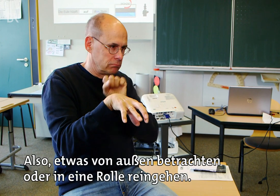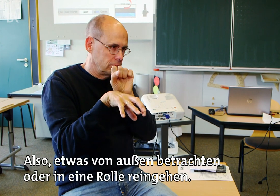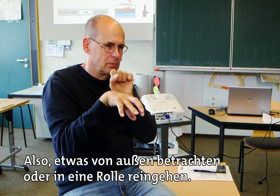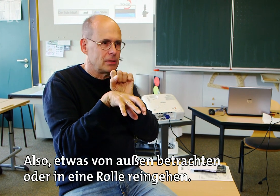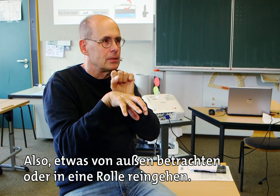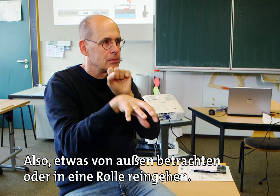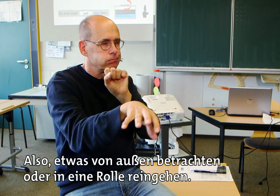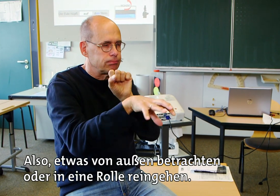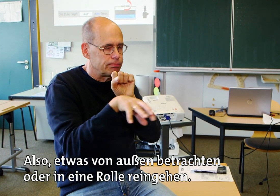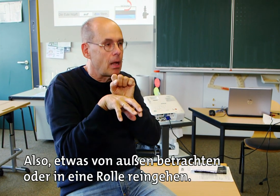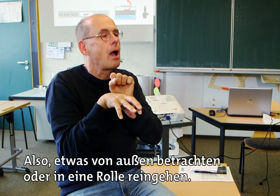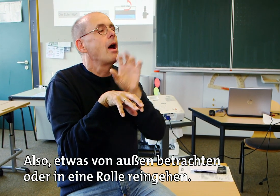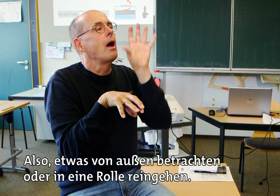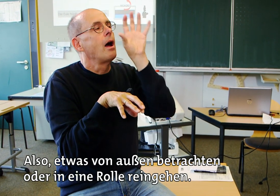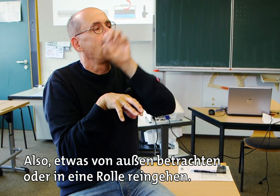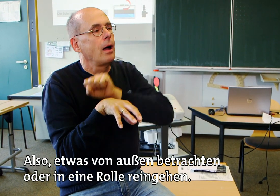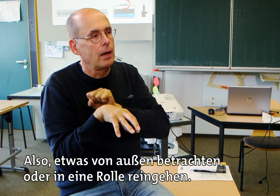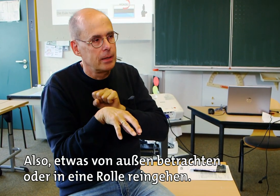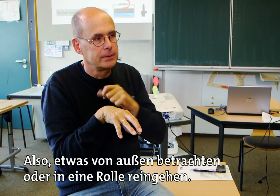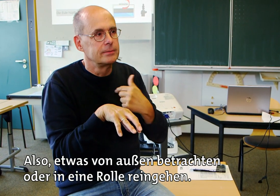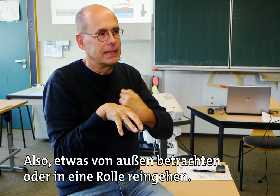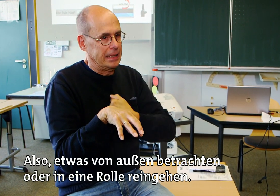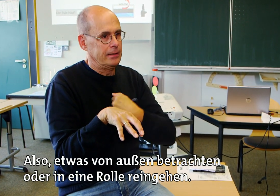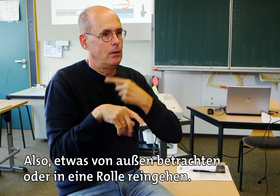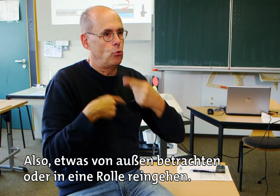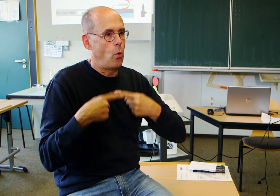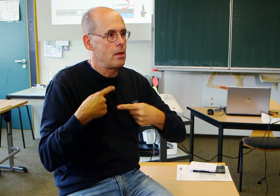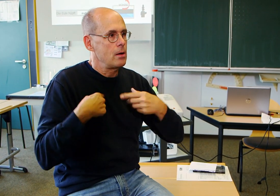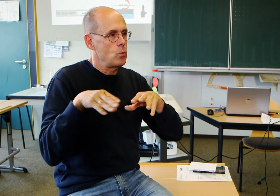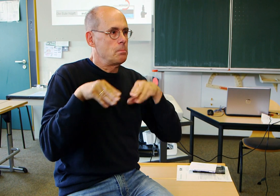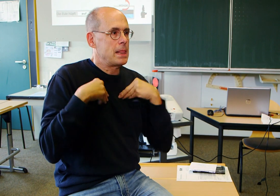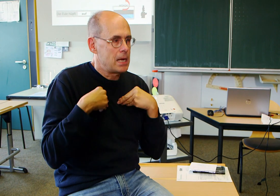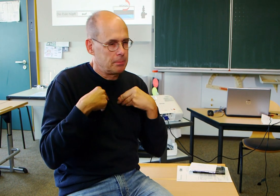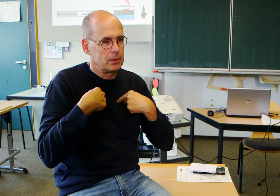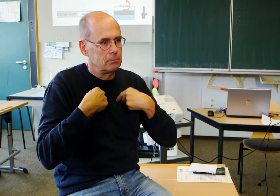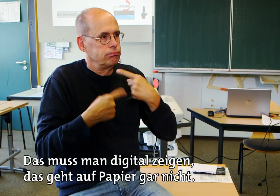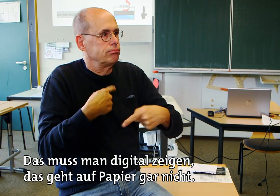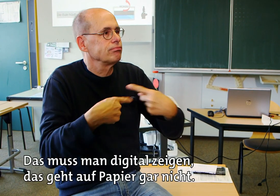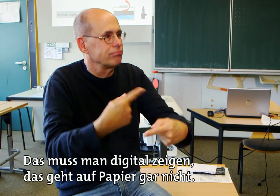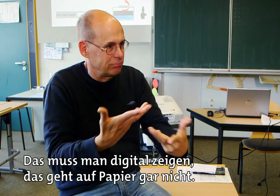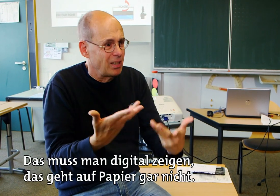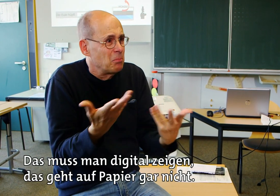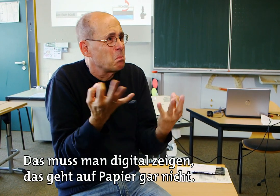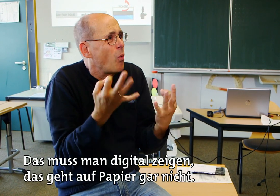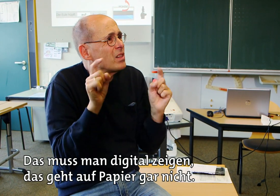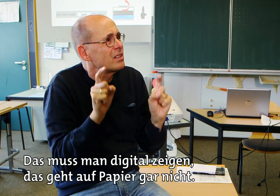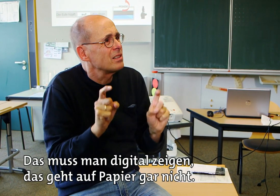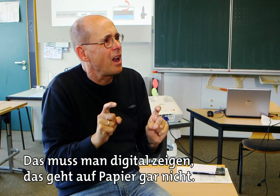Also etwas von außen betrachten oder in eine Rolle reingehen. Das muss man digital zeigen.